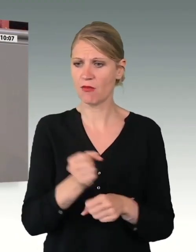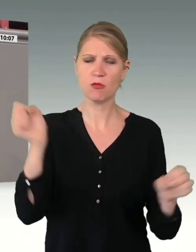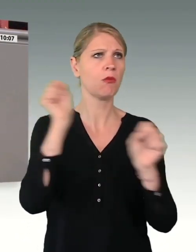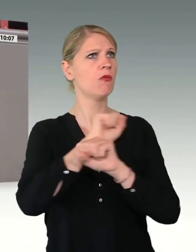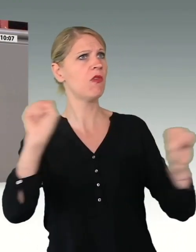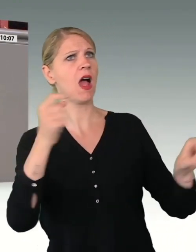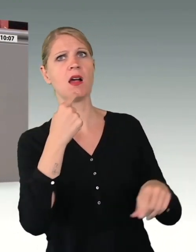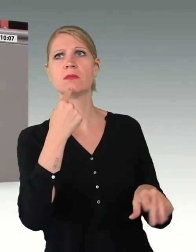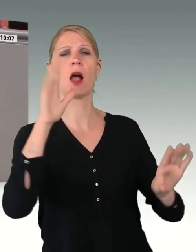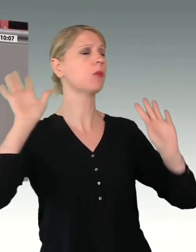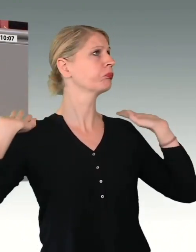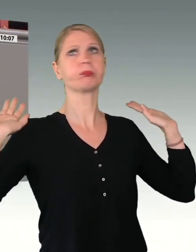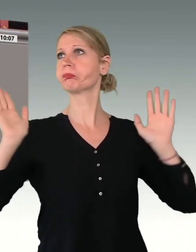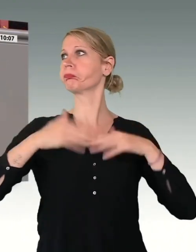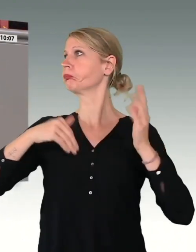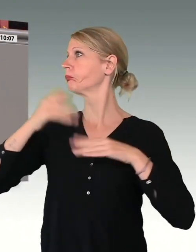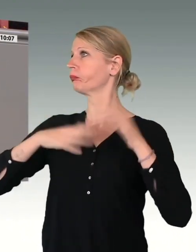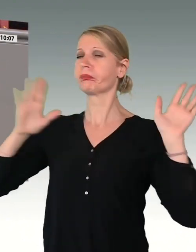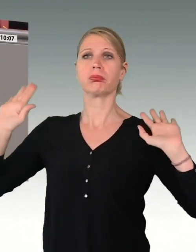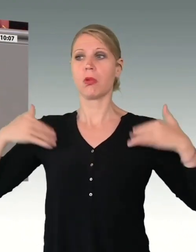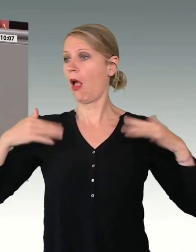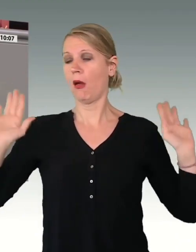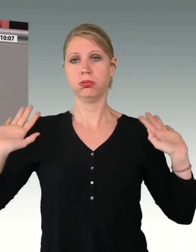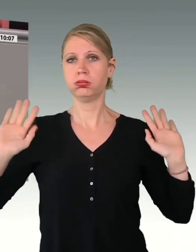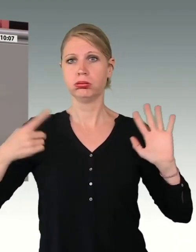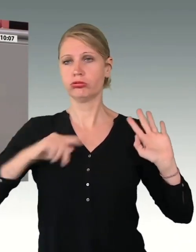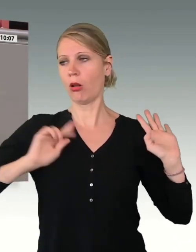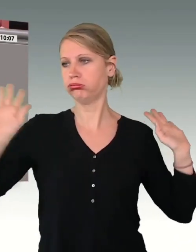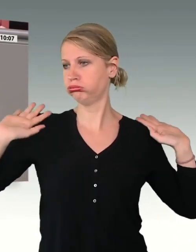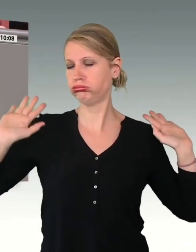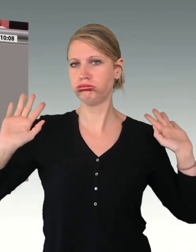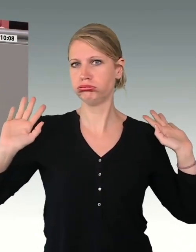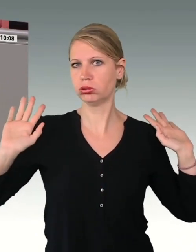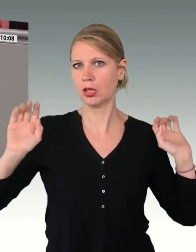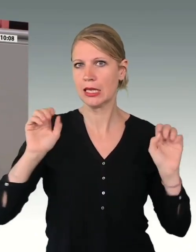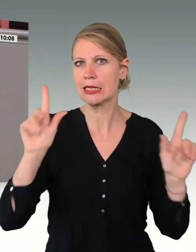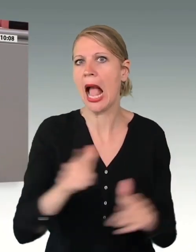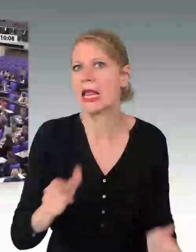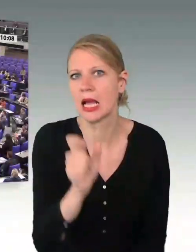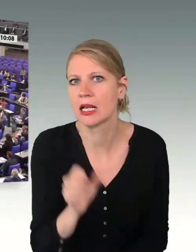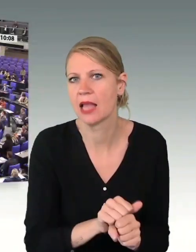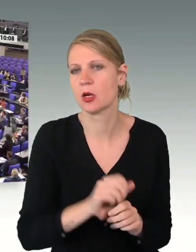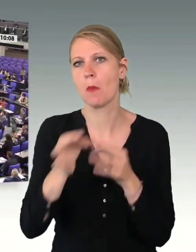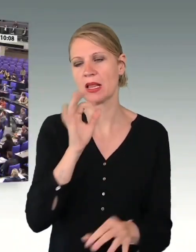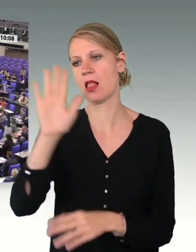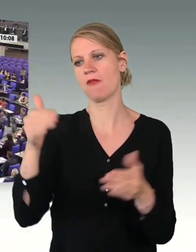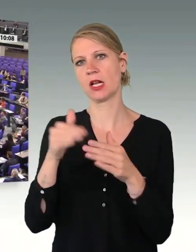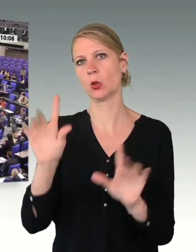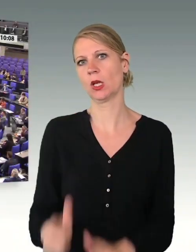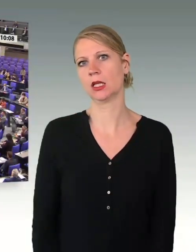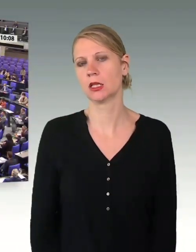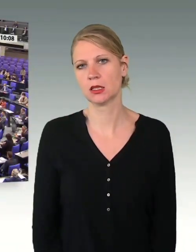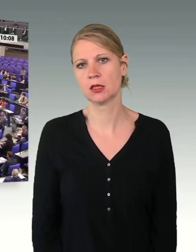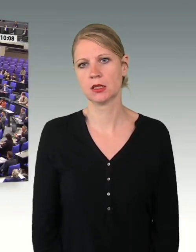kann, gerade nicht Ihre Fraktion. Dabei ist es ausdrücklich zu begrüßen.